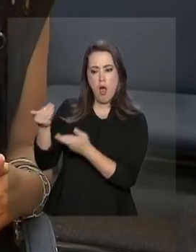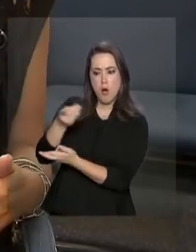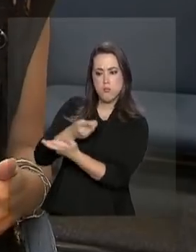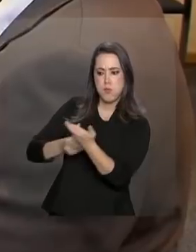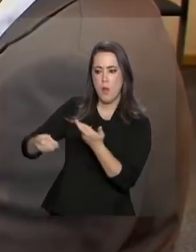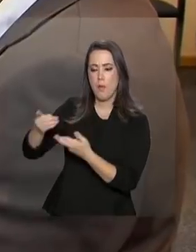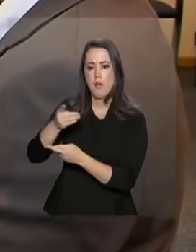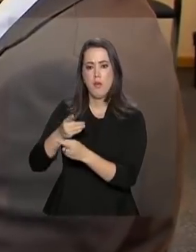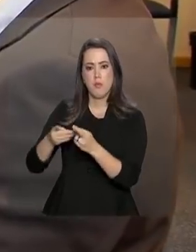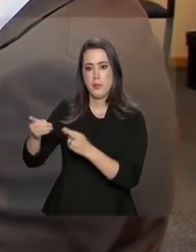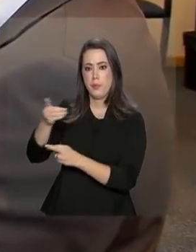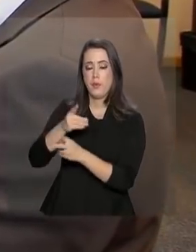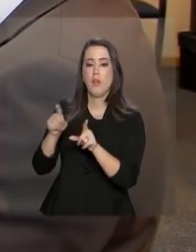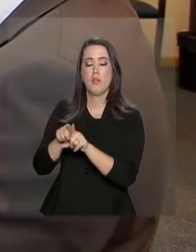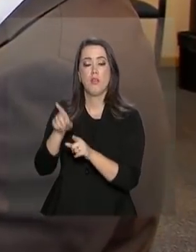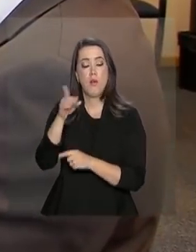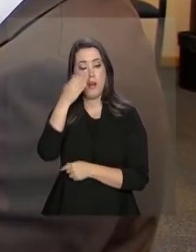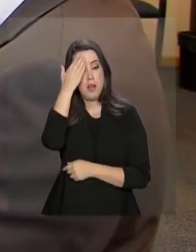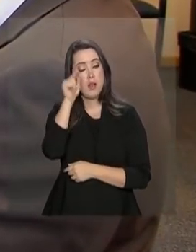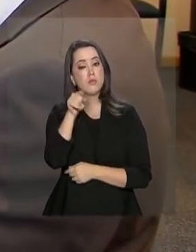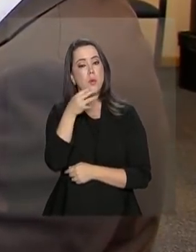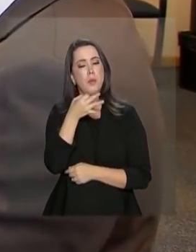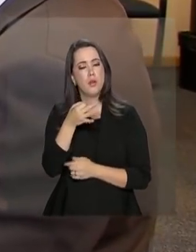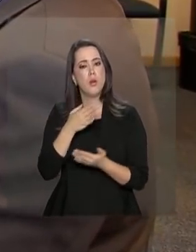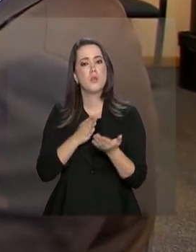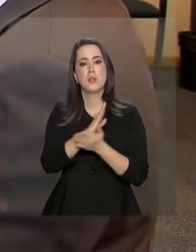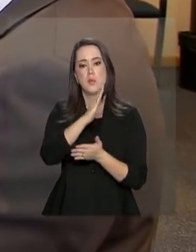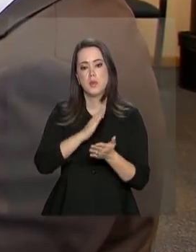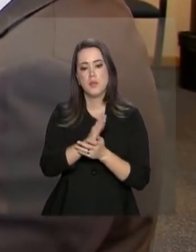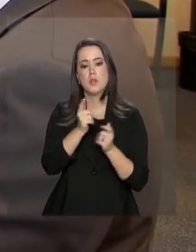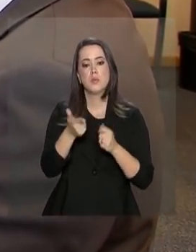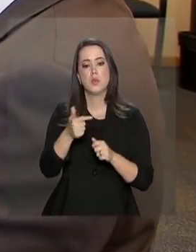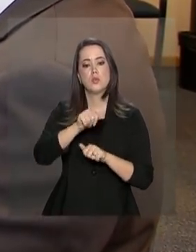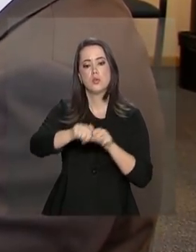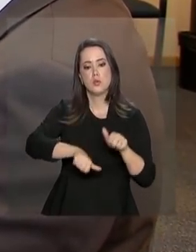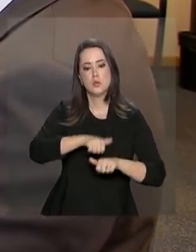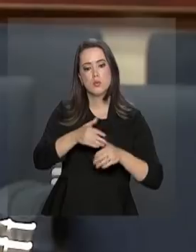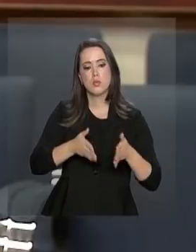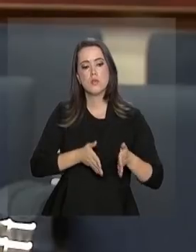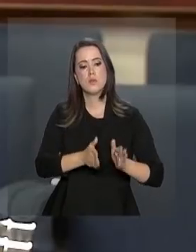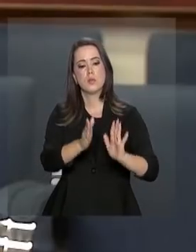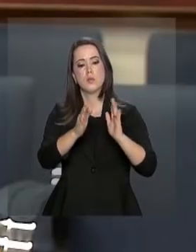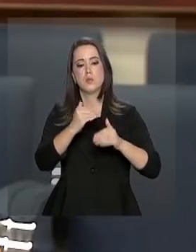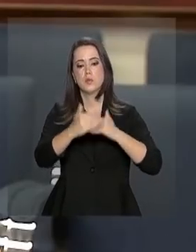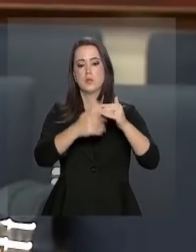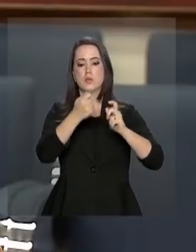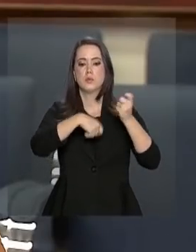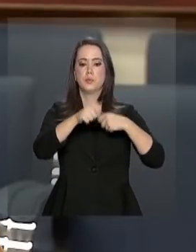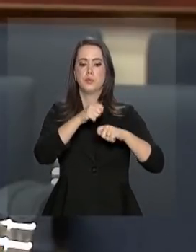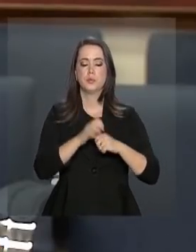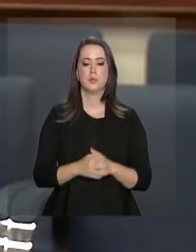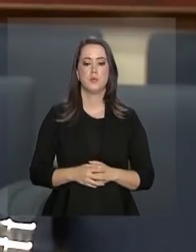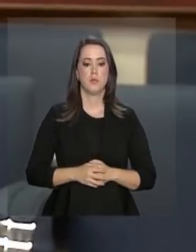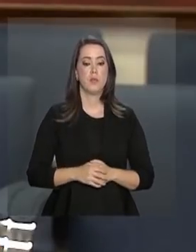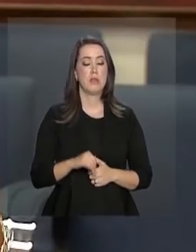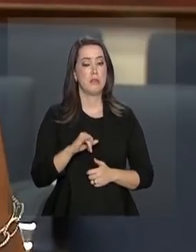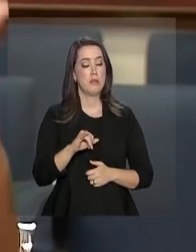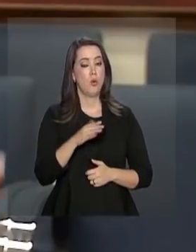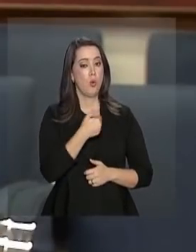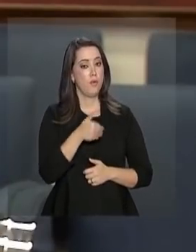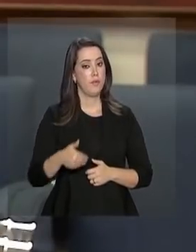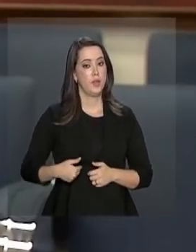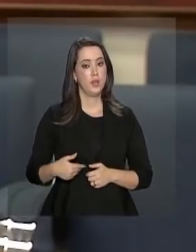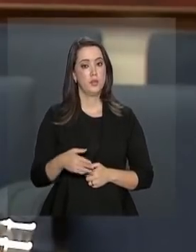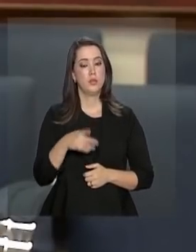aprovadas, as reformas podem fazer o país retomar a rota do crescimento econômico. Quando o governo sugere a